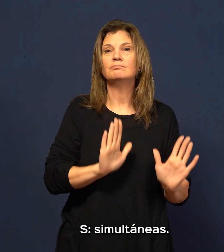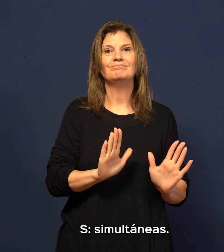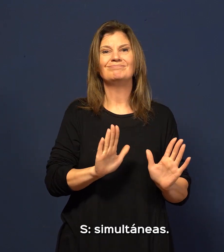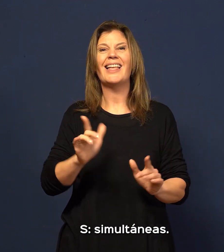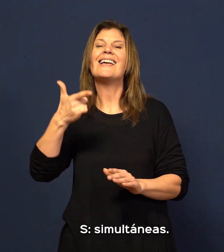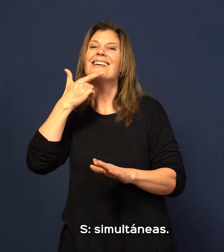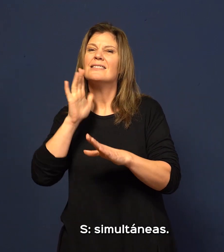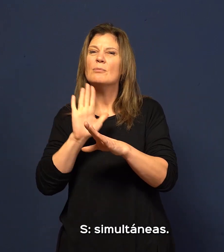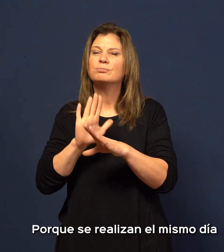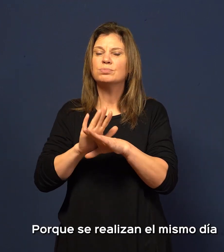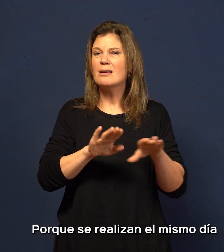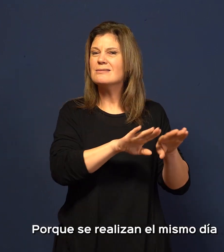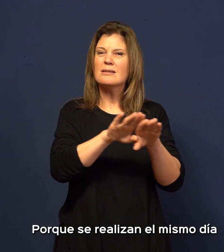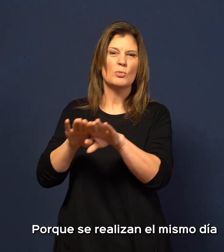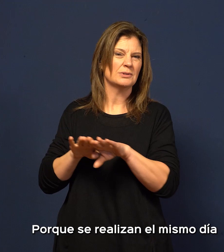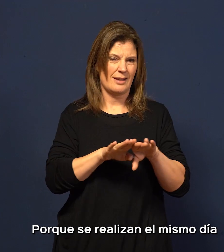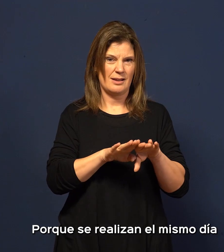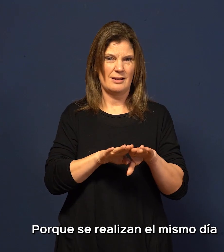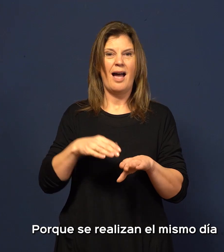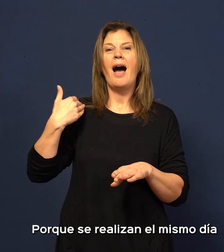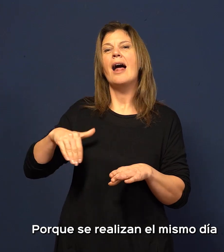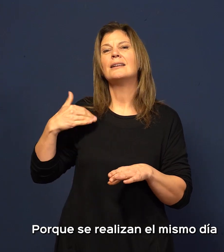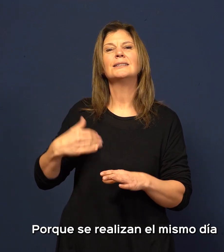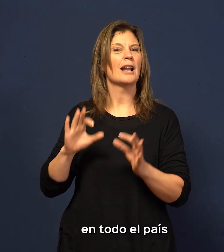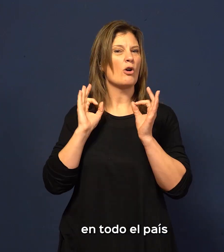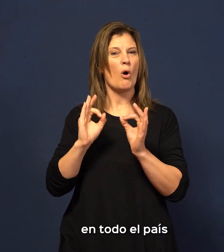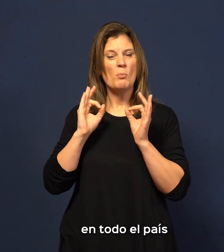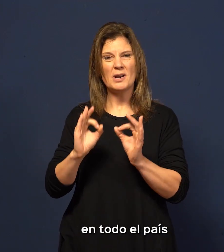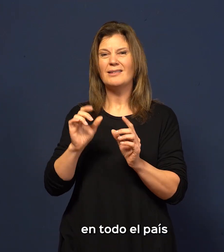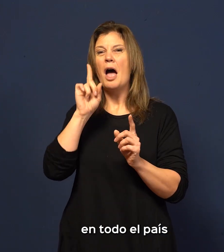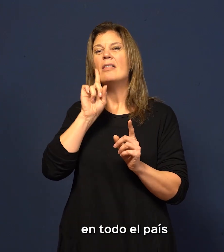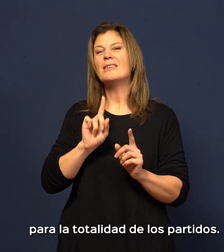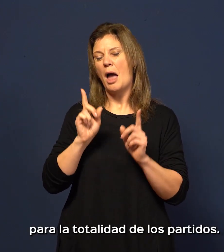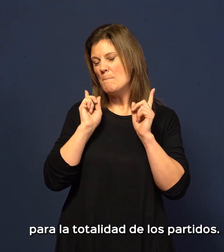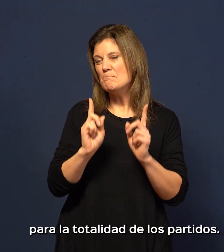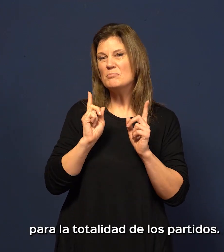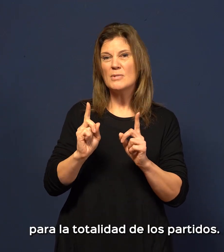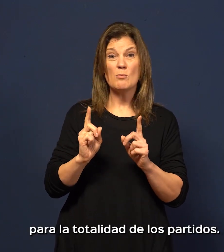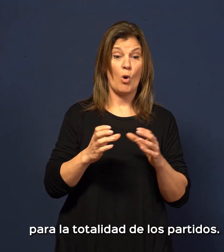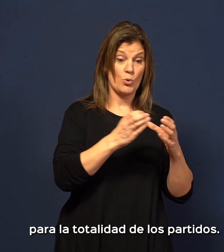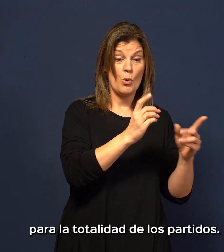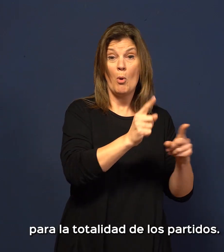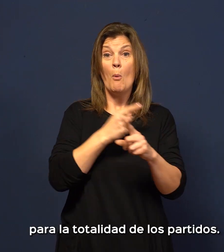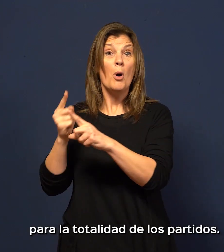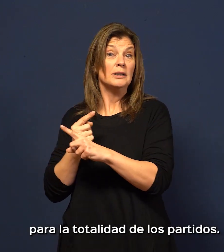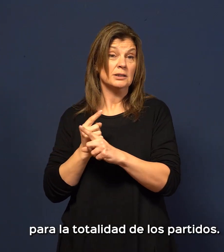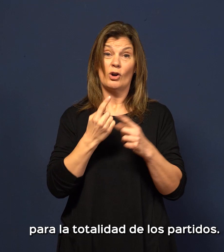Simultáneas, porque se realizan el mismo día en todo el país para la totalidad de los partidos.